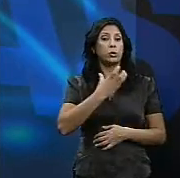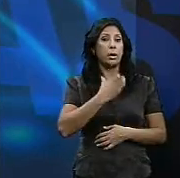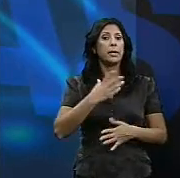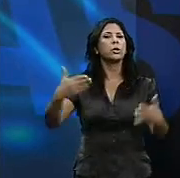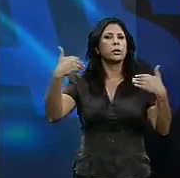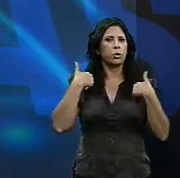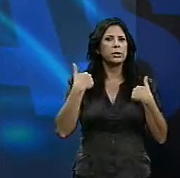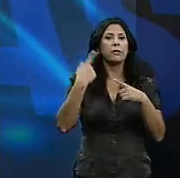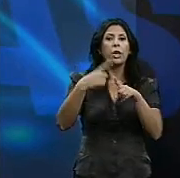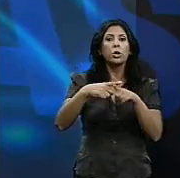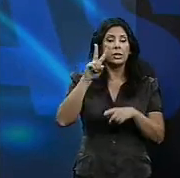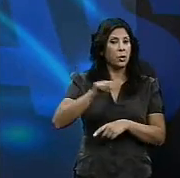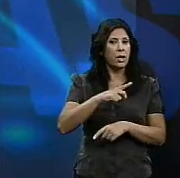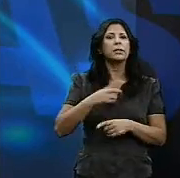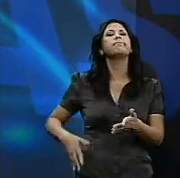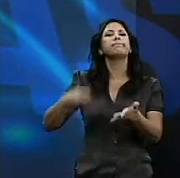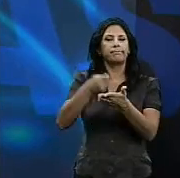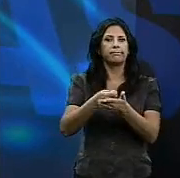asumen tareas que no son de su competencia.